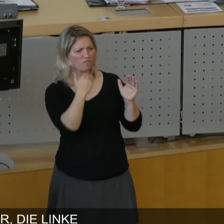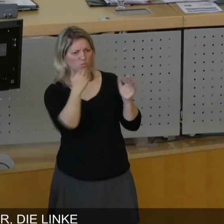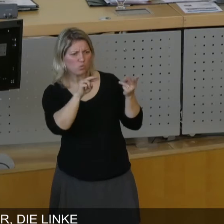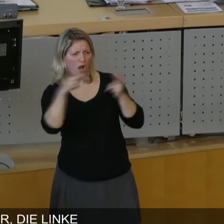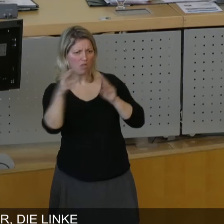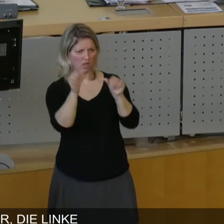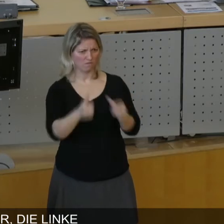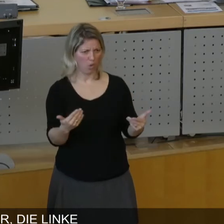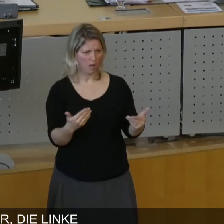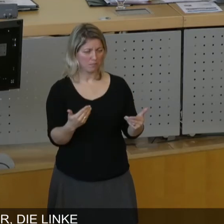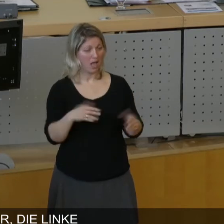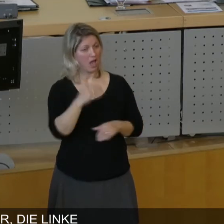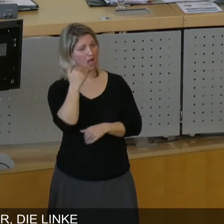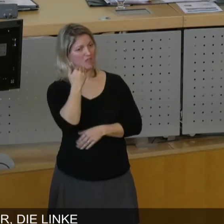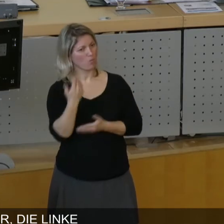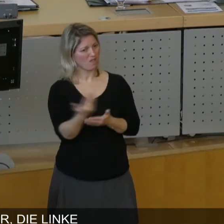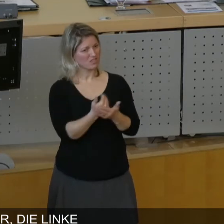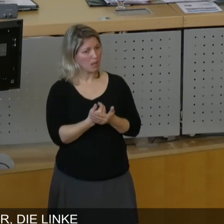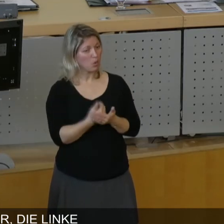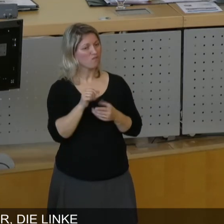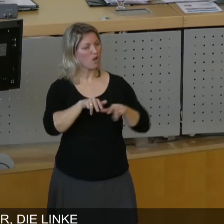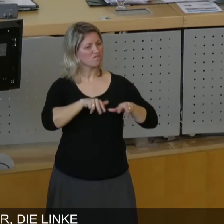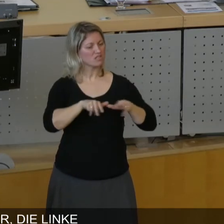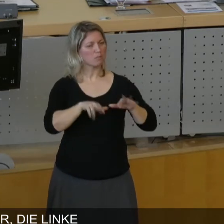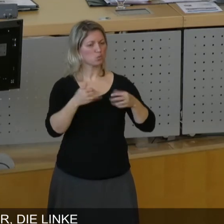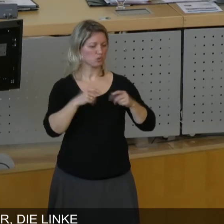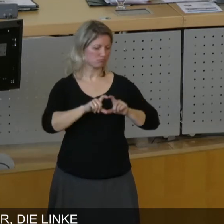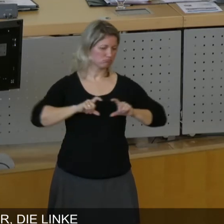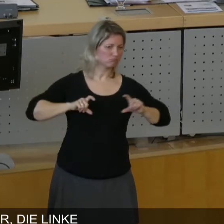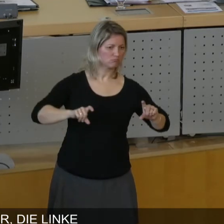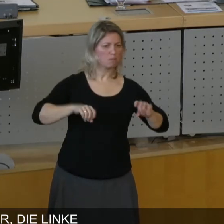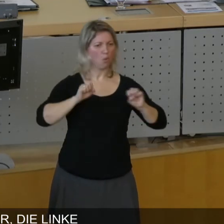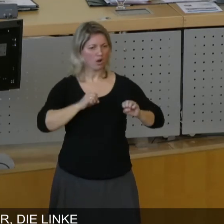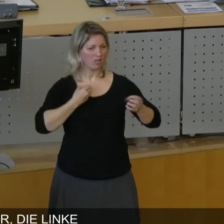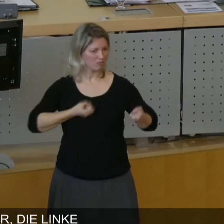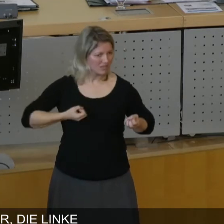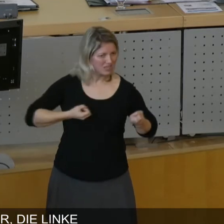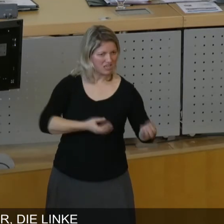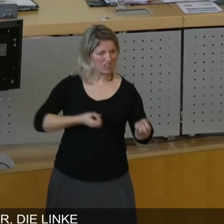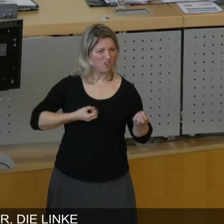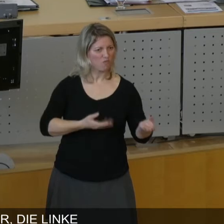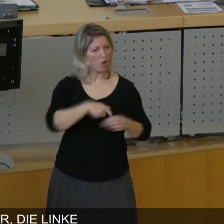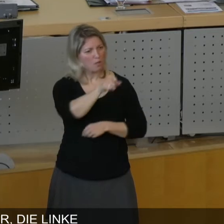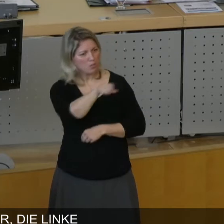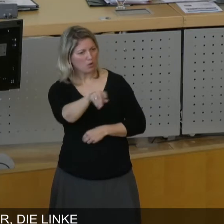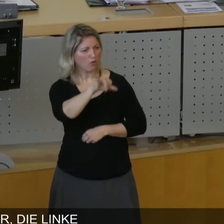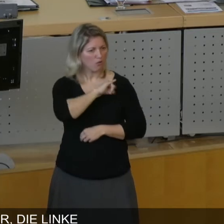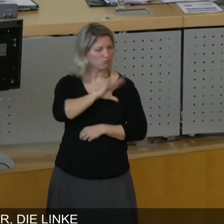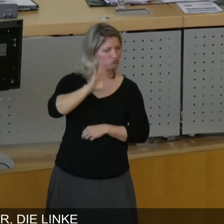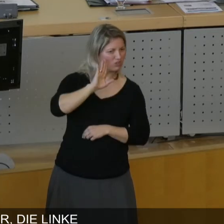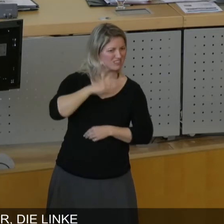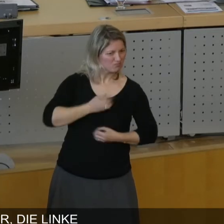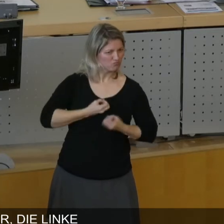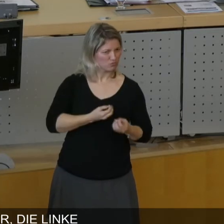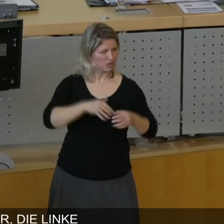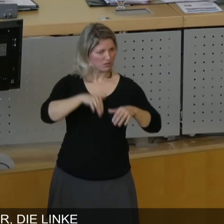Einwohnerversammlung bietet der Verwaltung ein gutes Podium, Informationen an die Bürgerschaft zu geben. Sie gibt auch ein